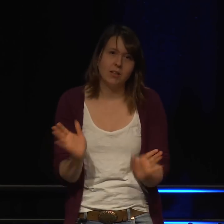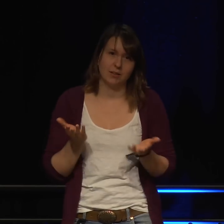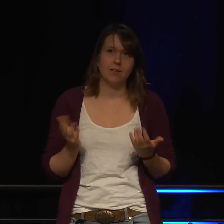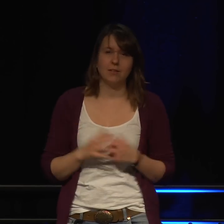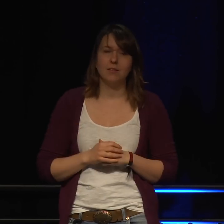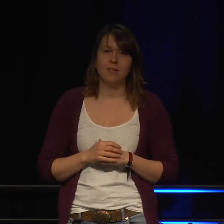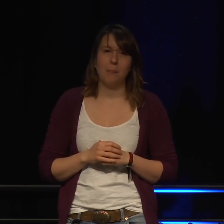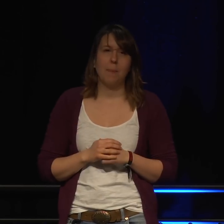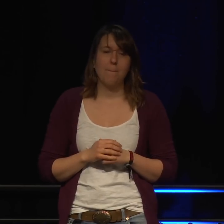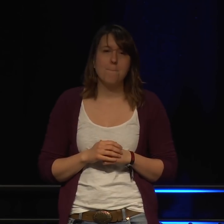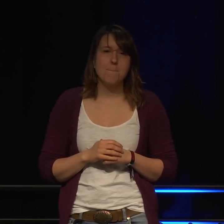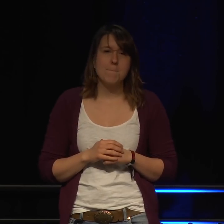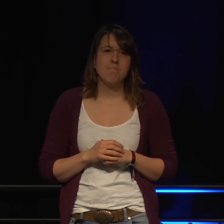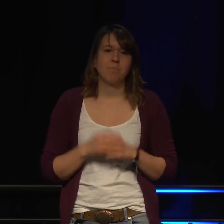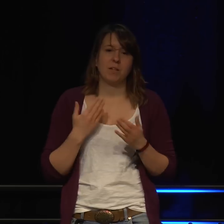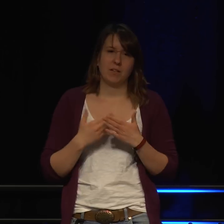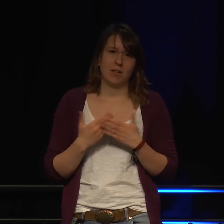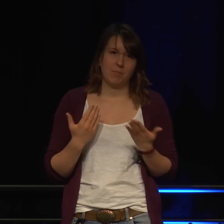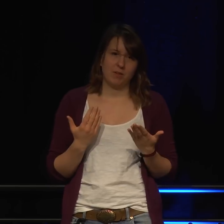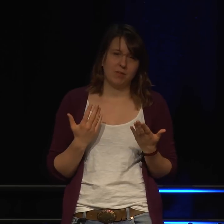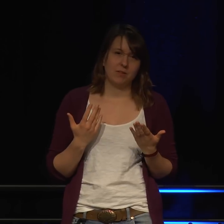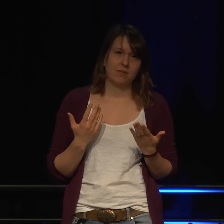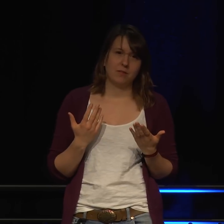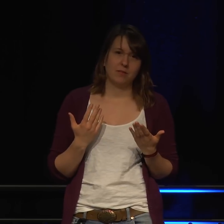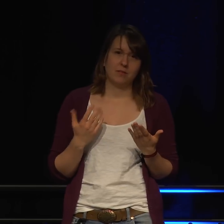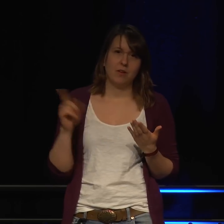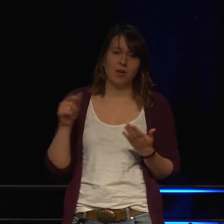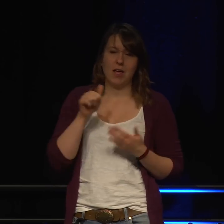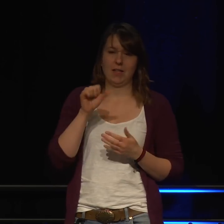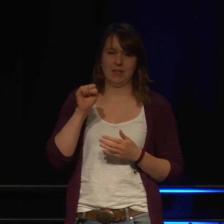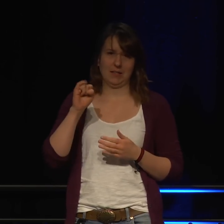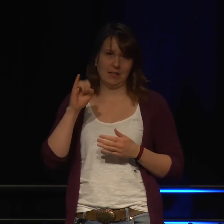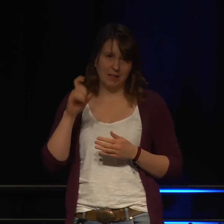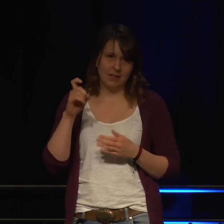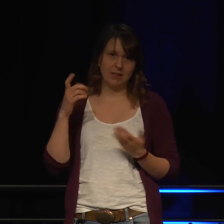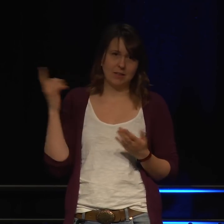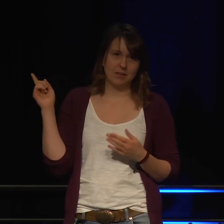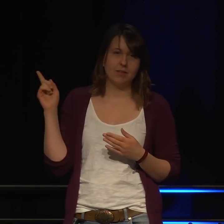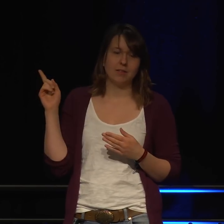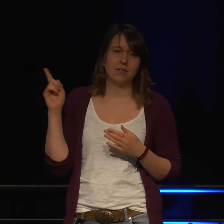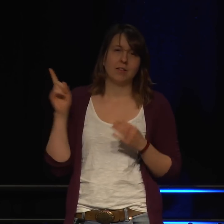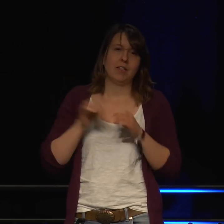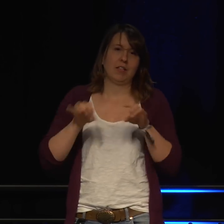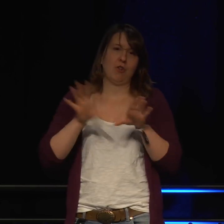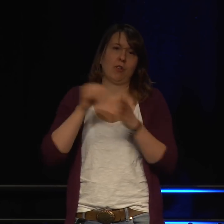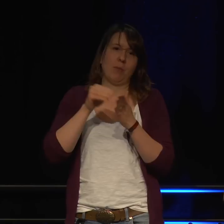In der Essex-Session vom Congress ist